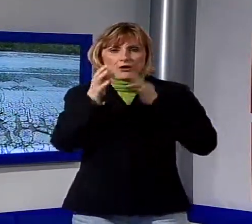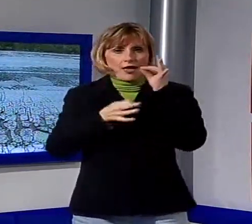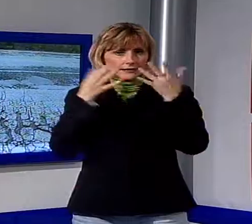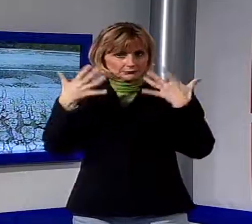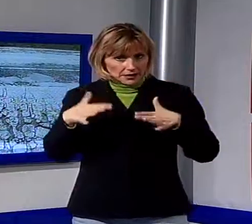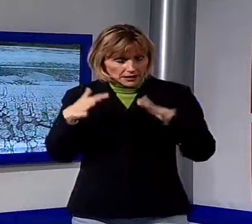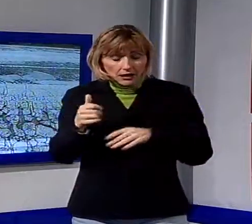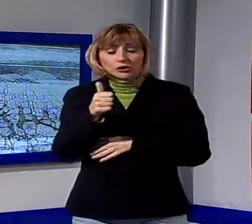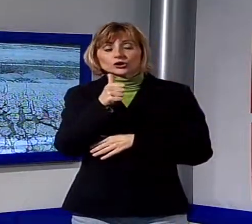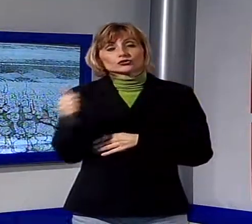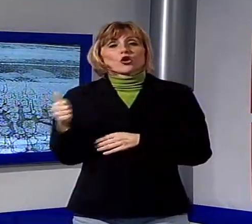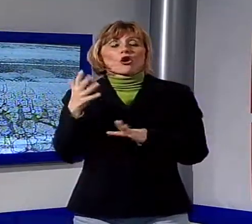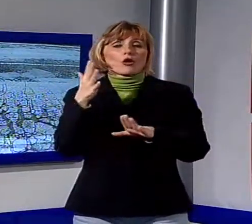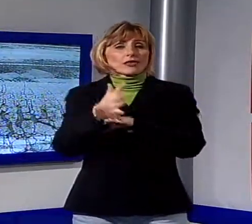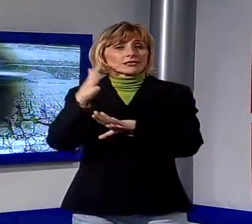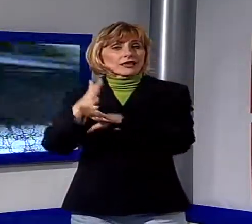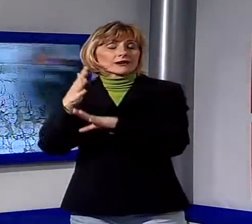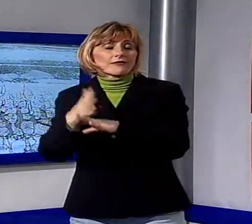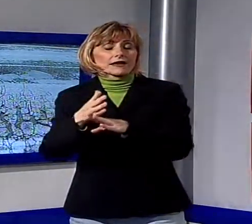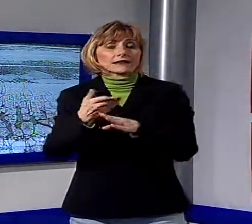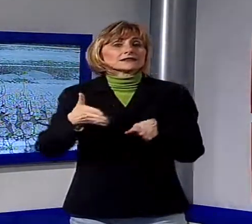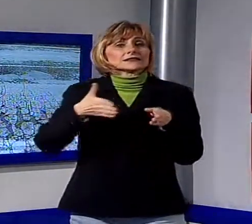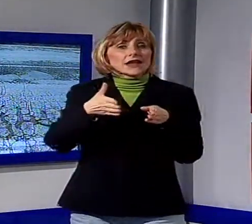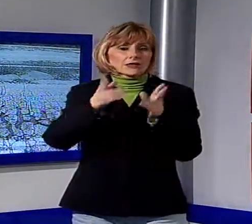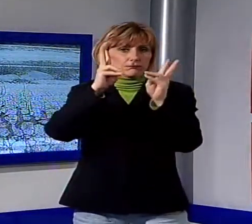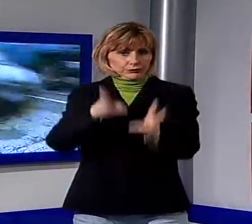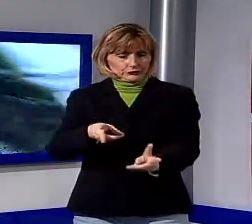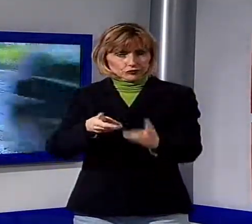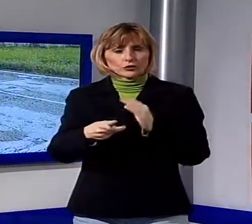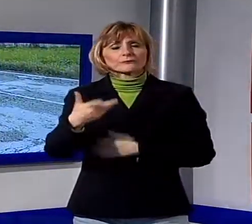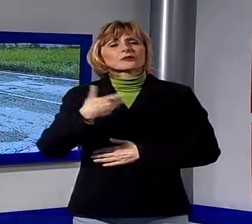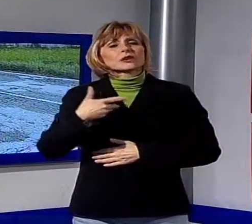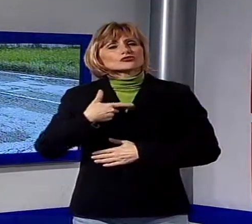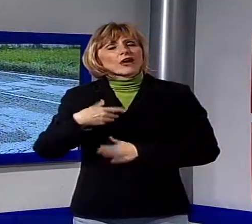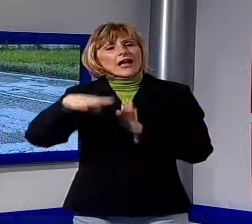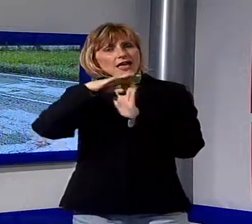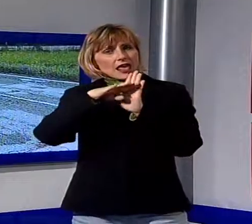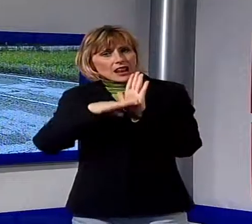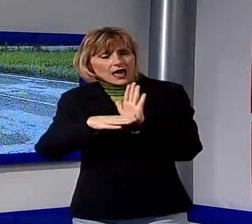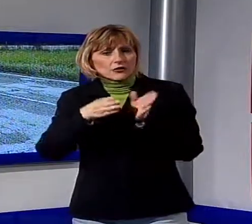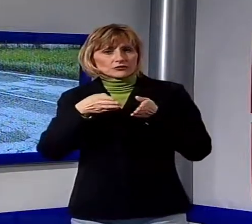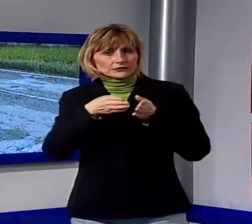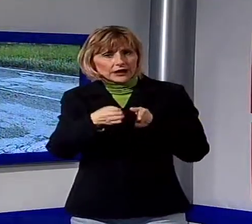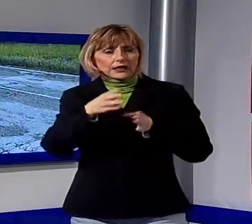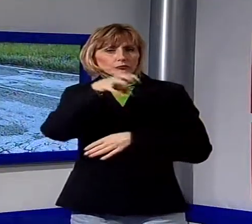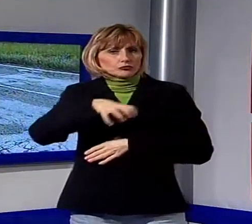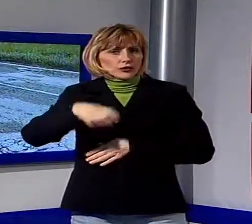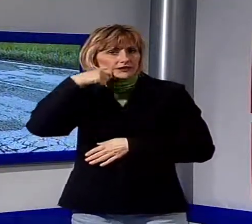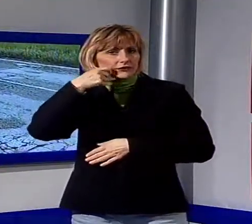ma di interventi su alcuni dei tratti più disastrati. Ecco comunque l'elenco delle strade e delle zone interessate. A San Marco via